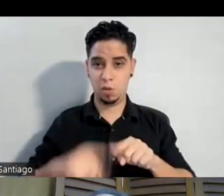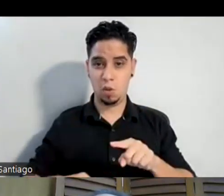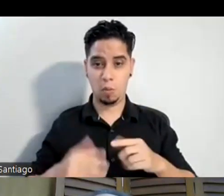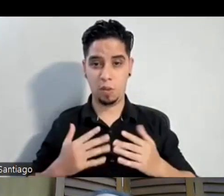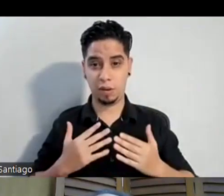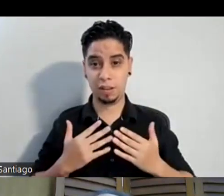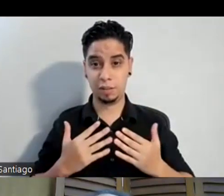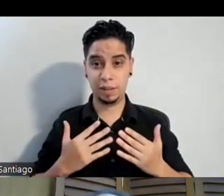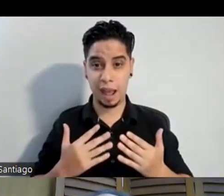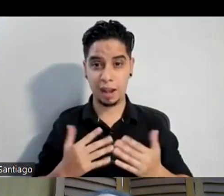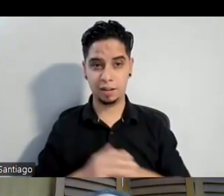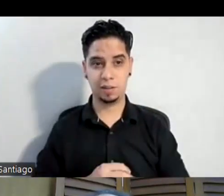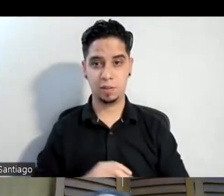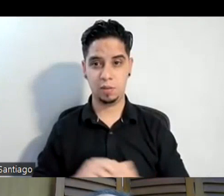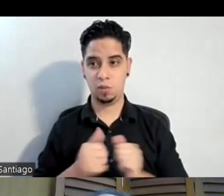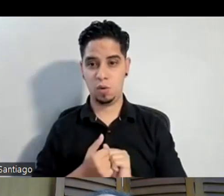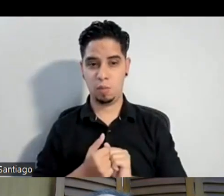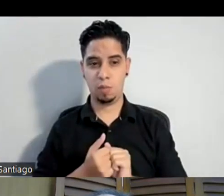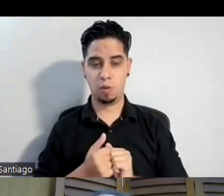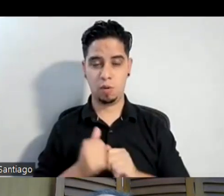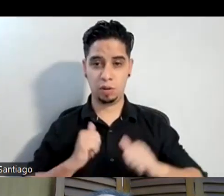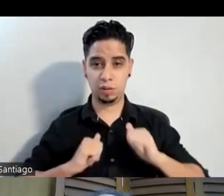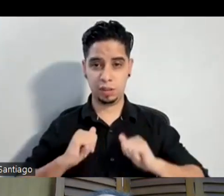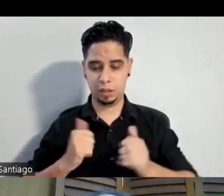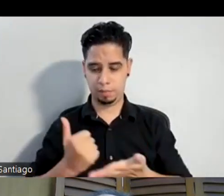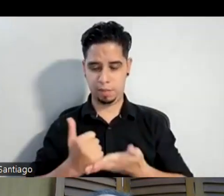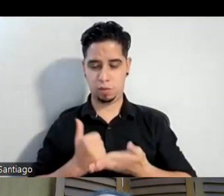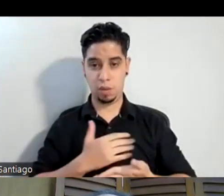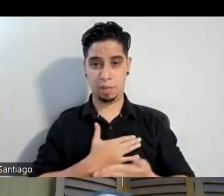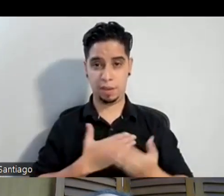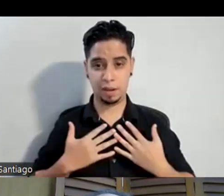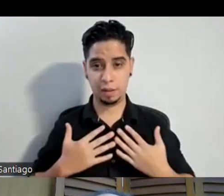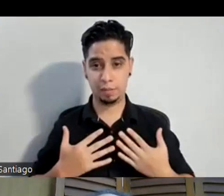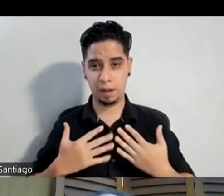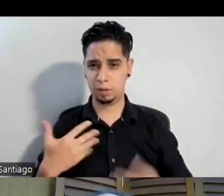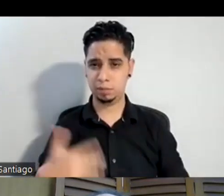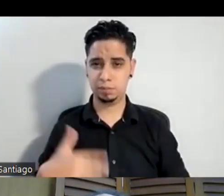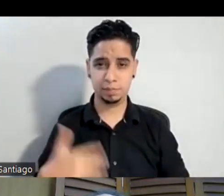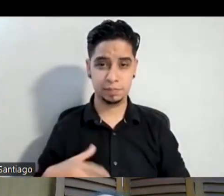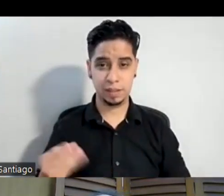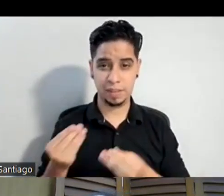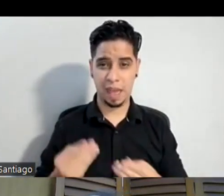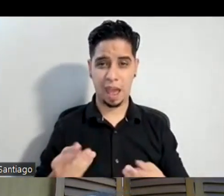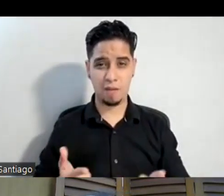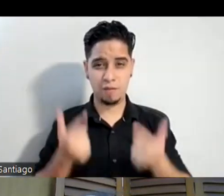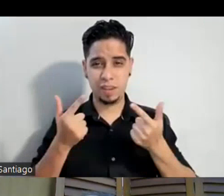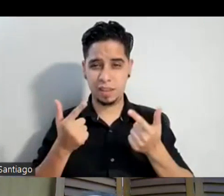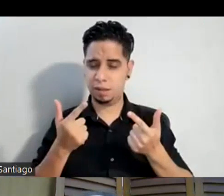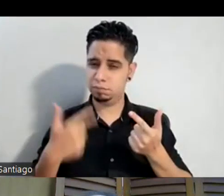sea, cómo el teatro me da para respirar, me da vida. qué interesante, Yadilis,